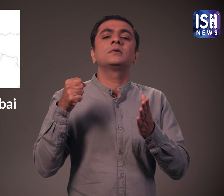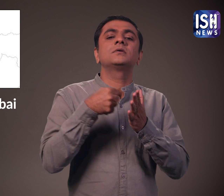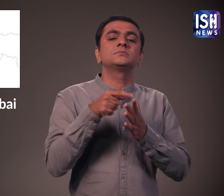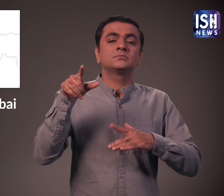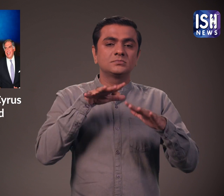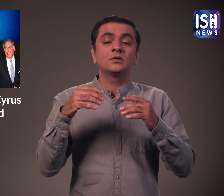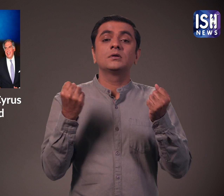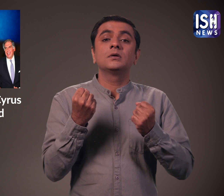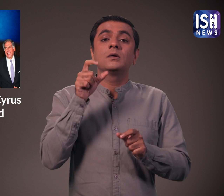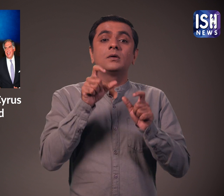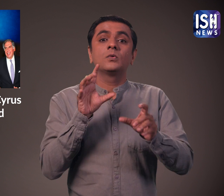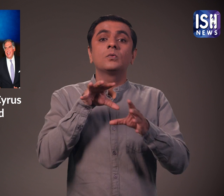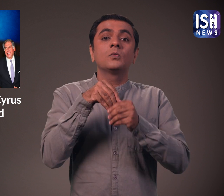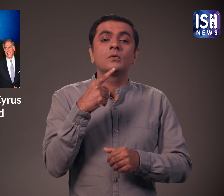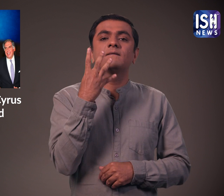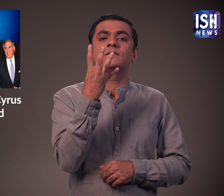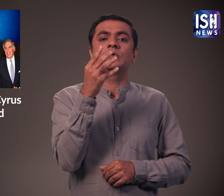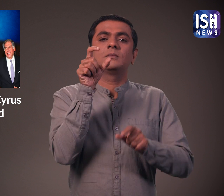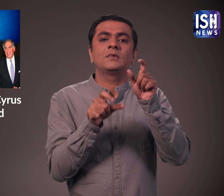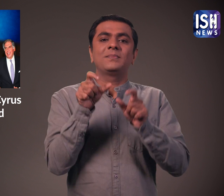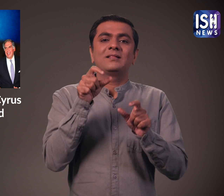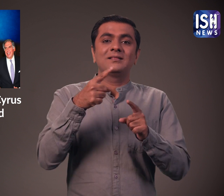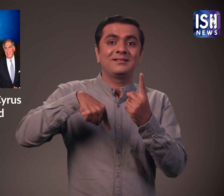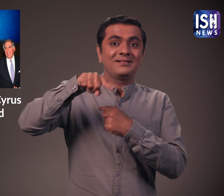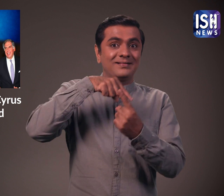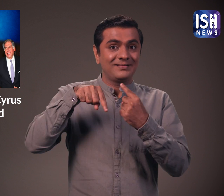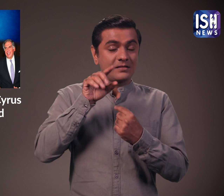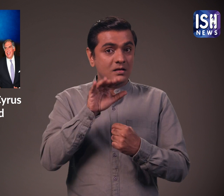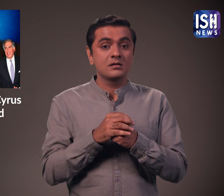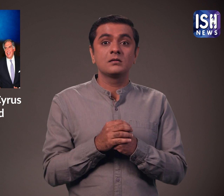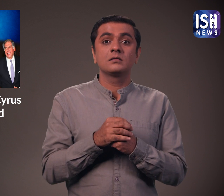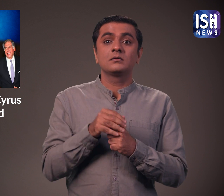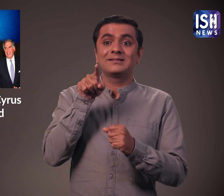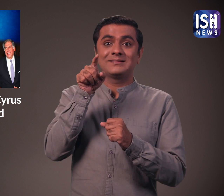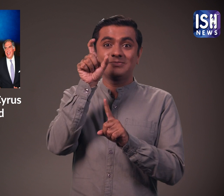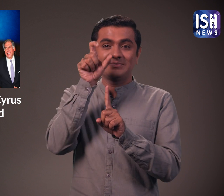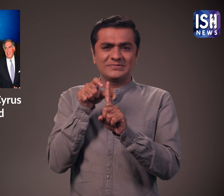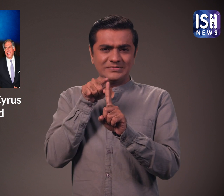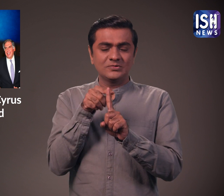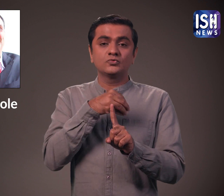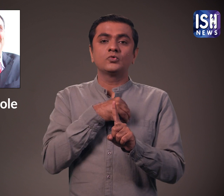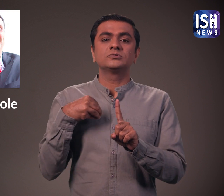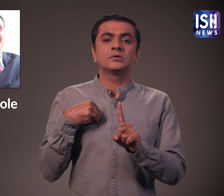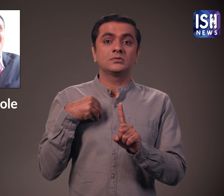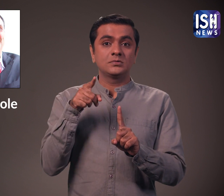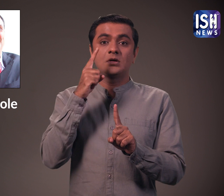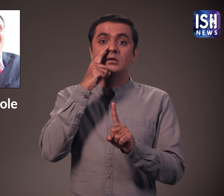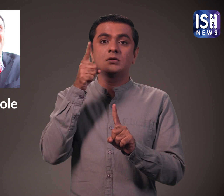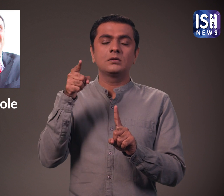थे। कार में 4 लोग सवार थे। मुंबई की जानीमानिस्त्री रोग